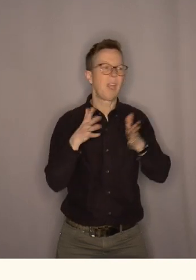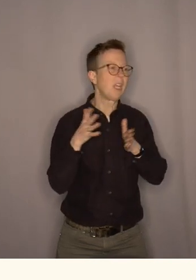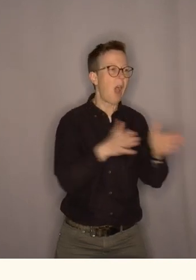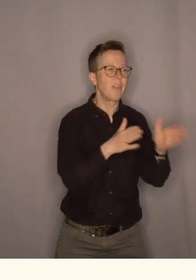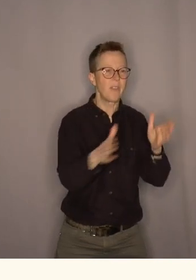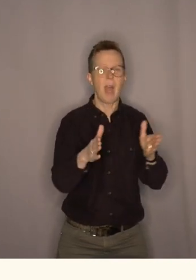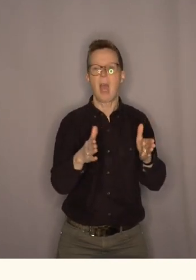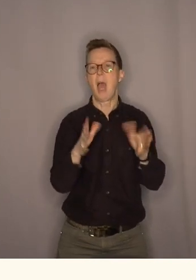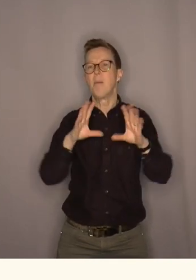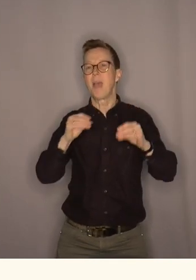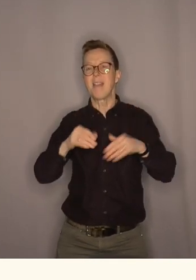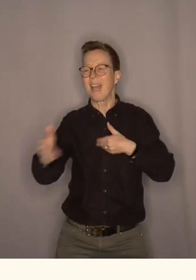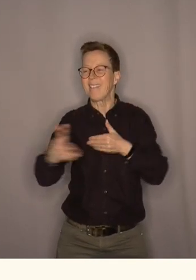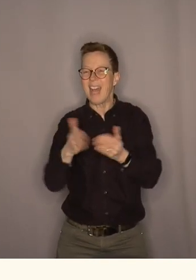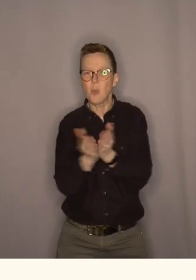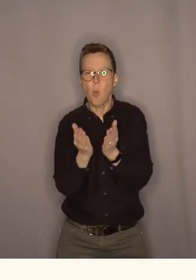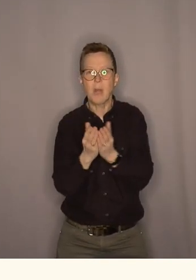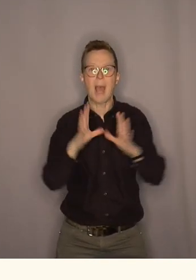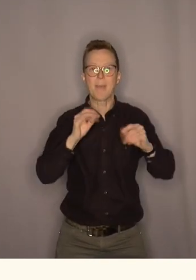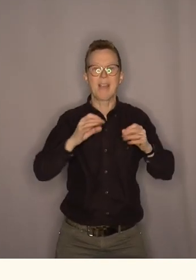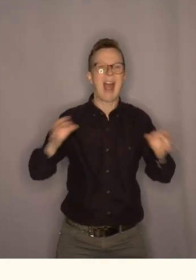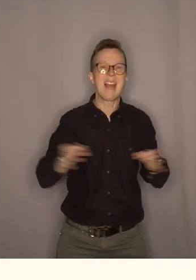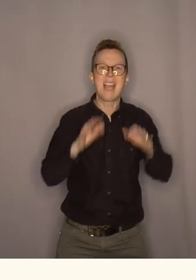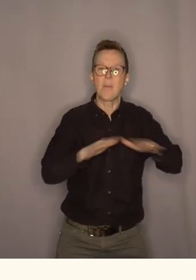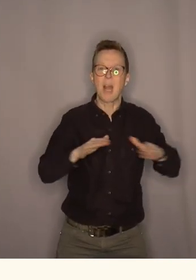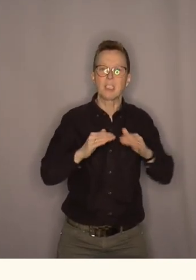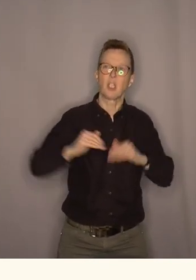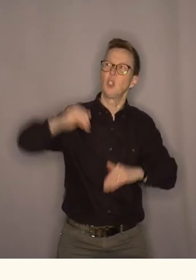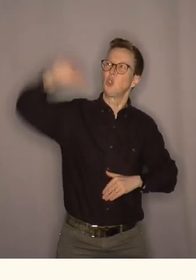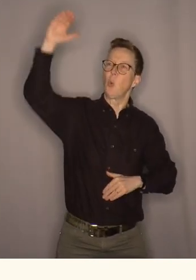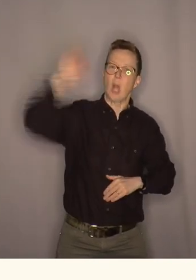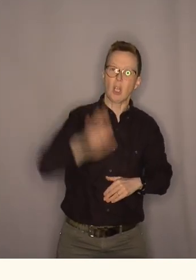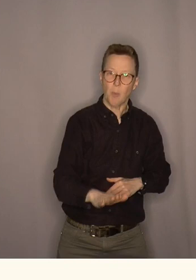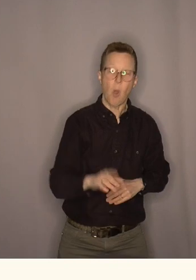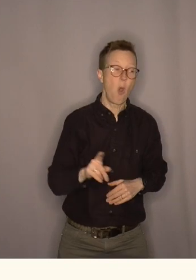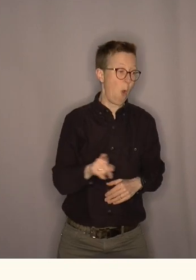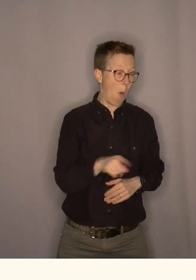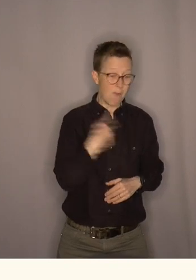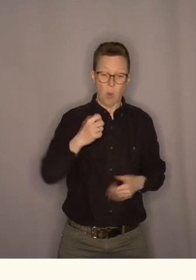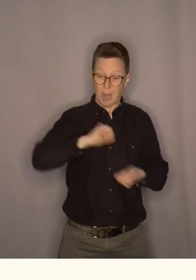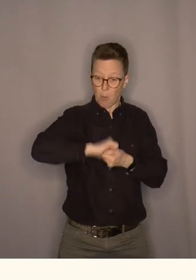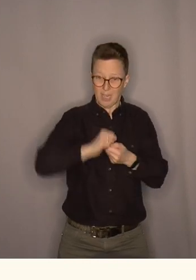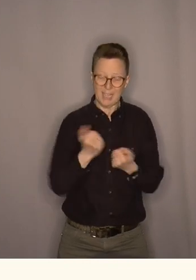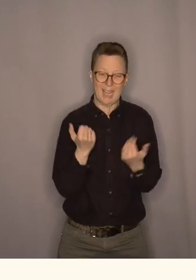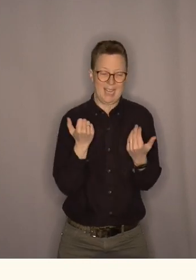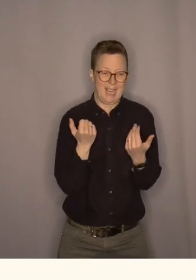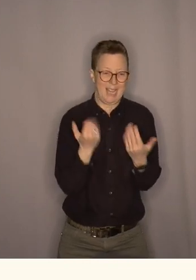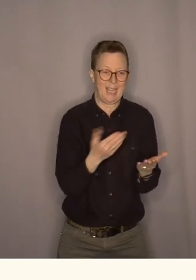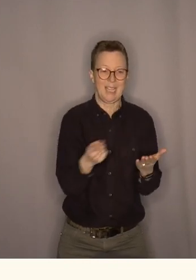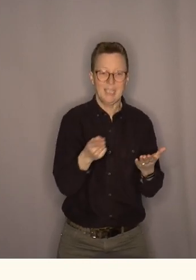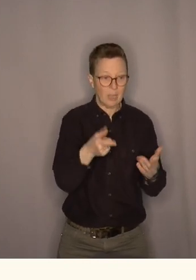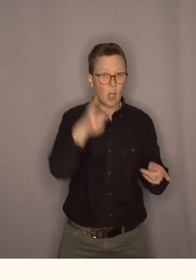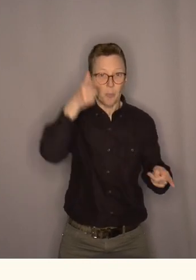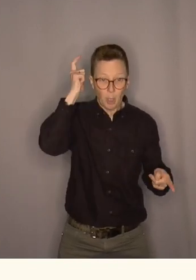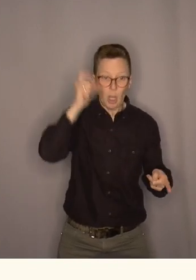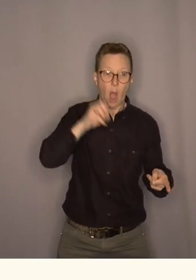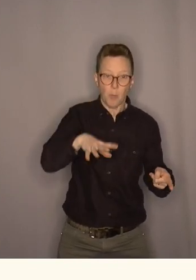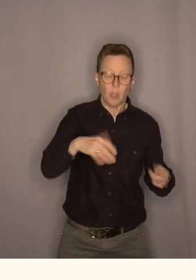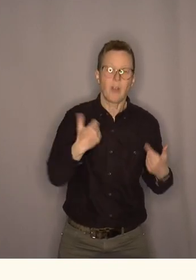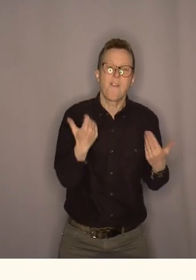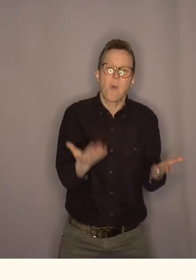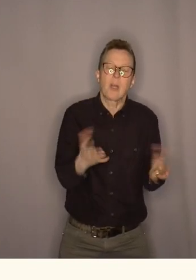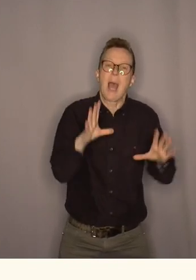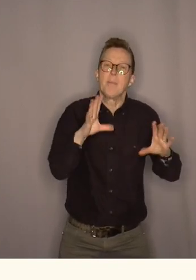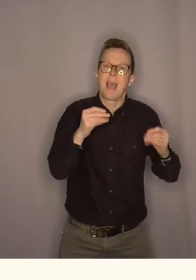lekeplasser for små og store og vår politikk det gir da også byen og bygden der folk bor et bedre